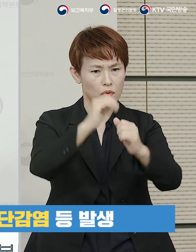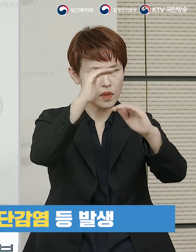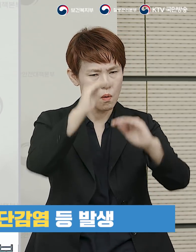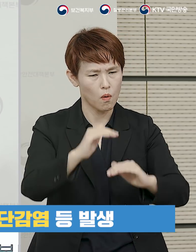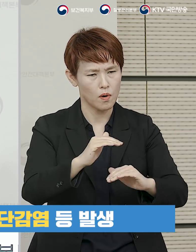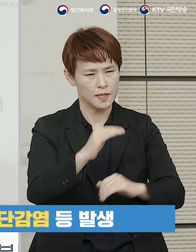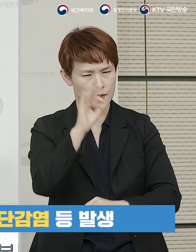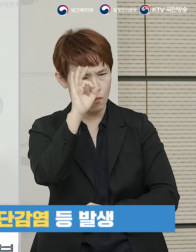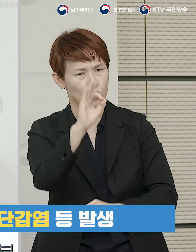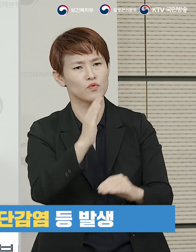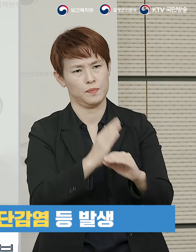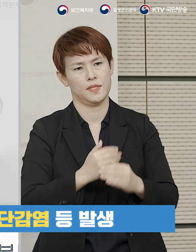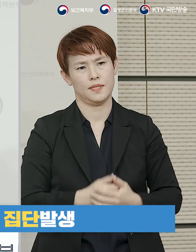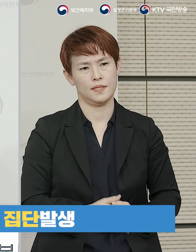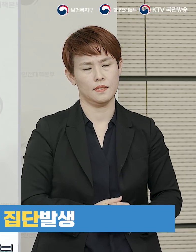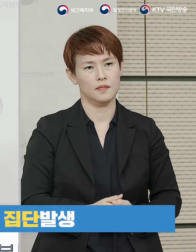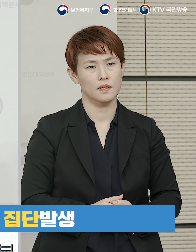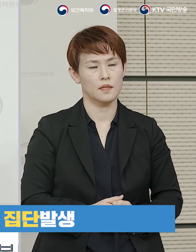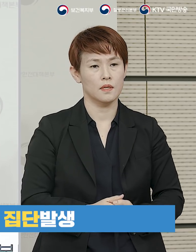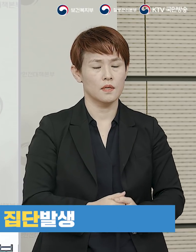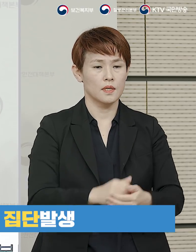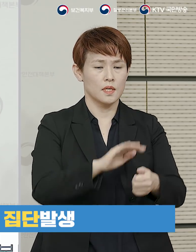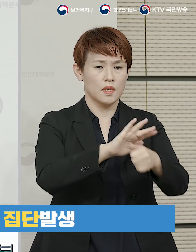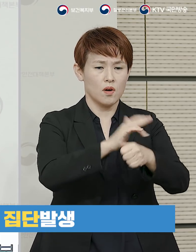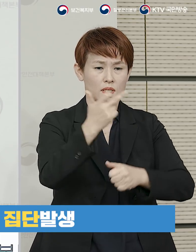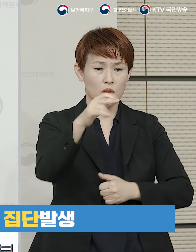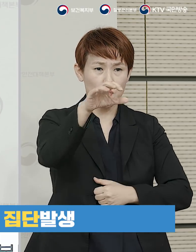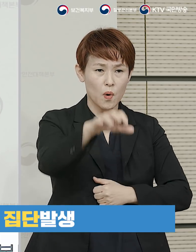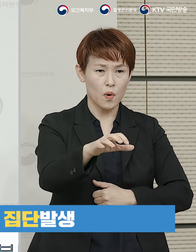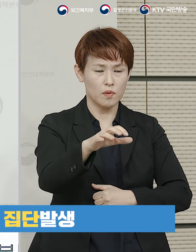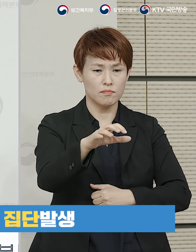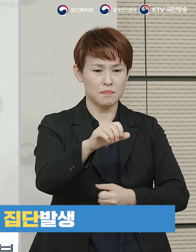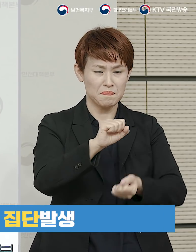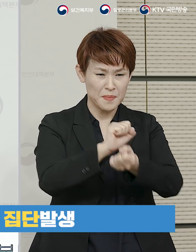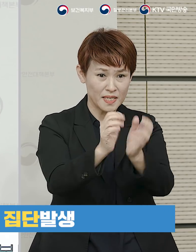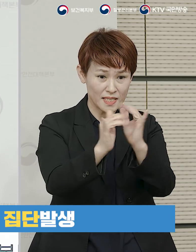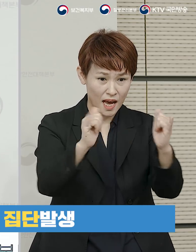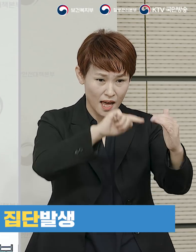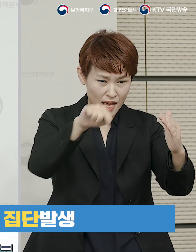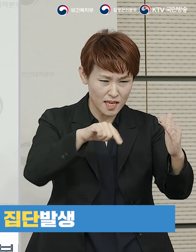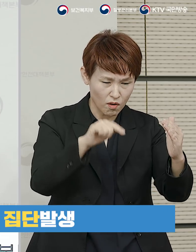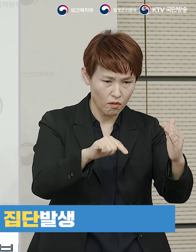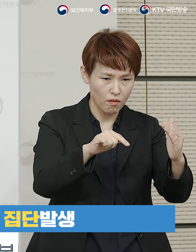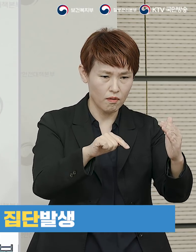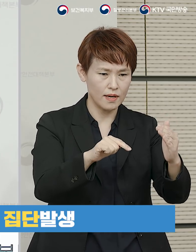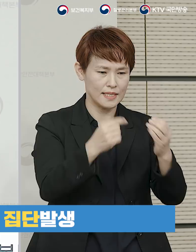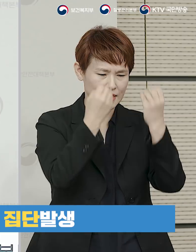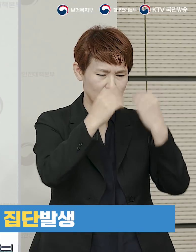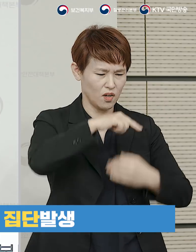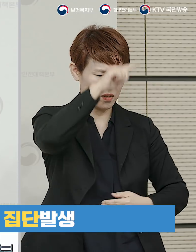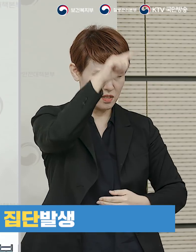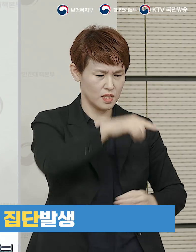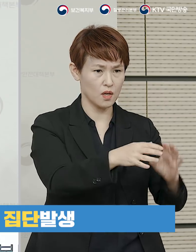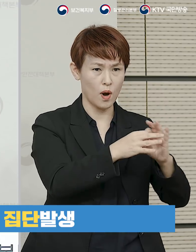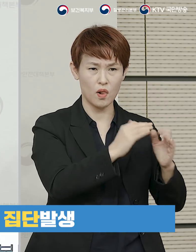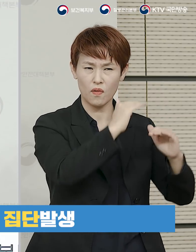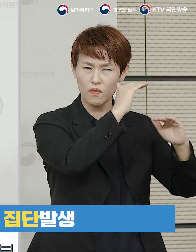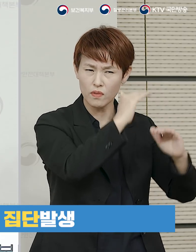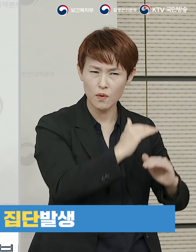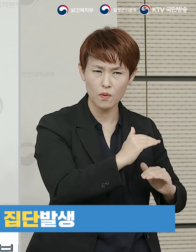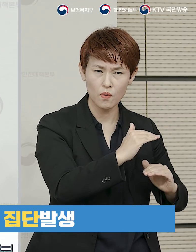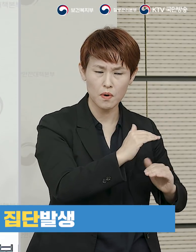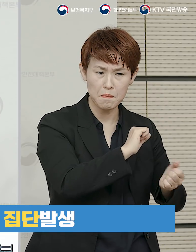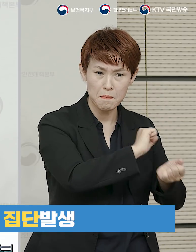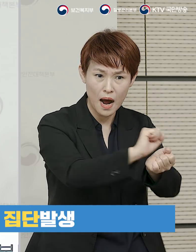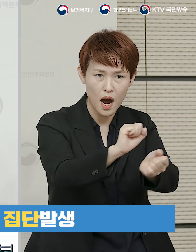예의주시하고 있습니다 경산시 환자 가운데 신천지교회 신도와 관련된